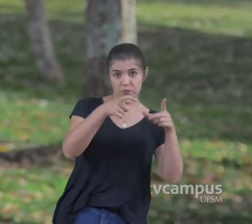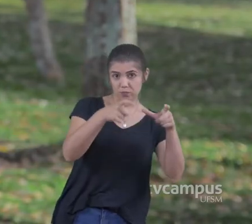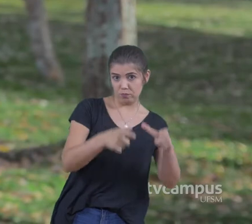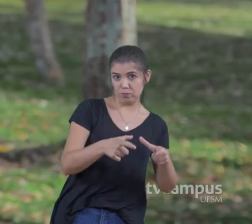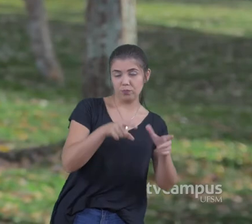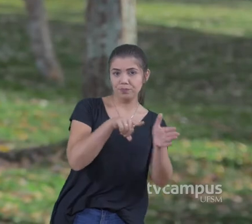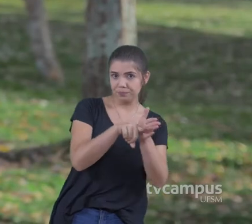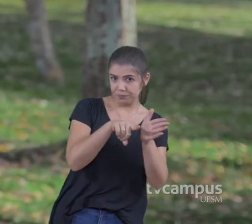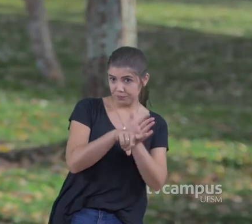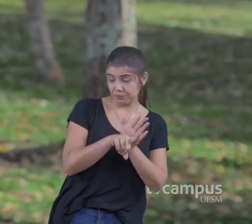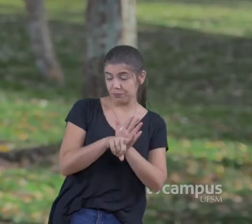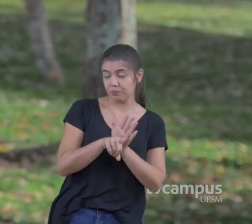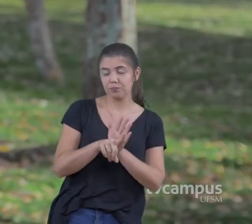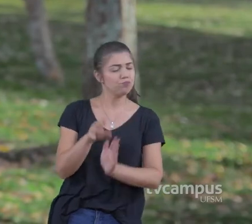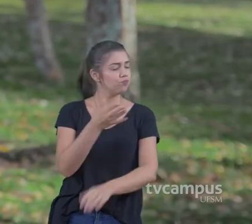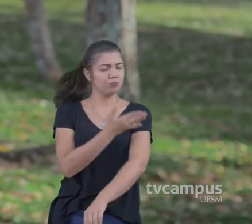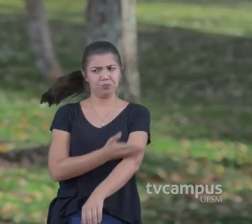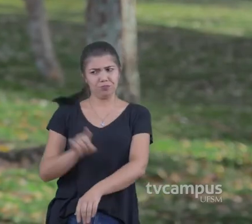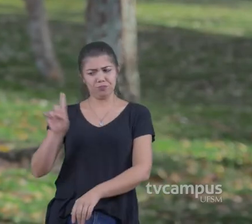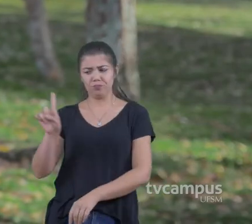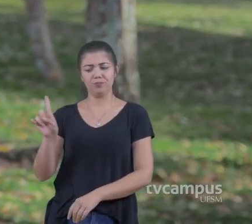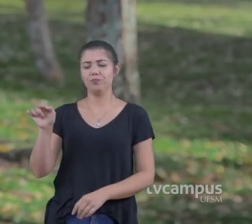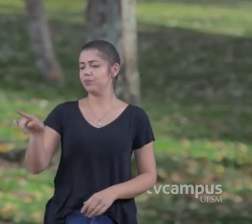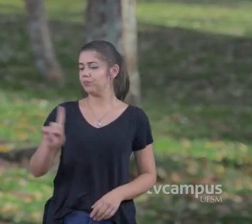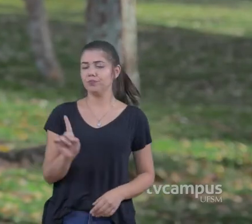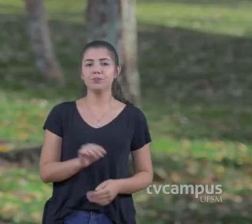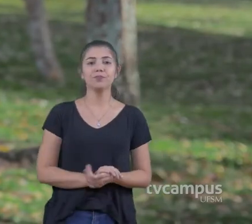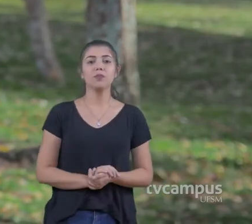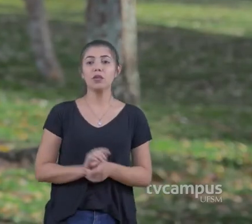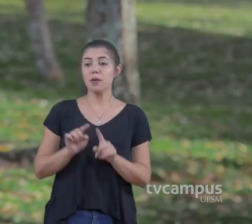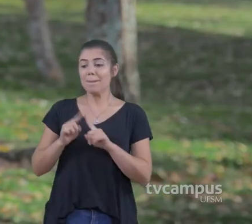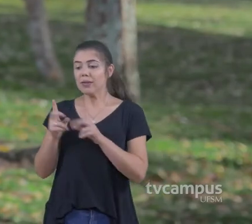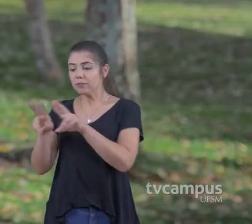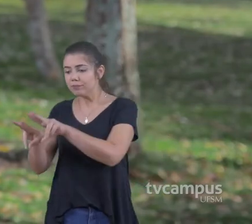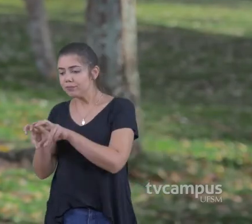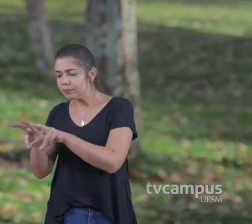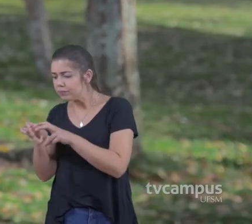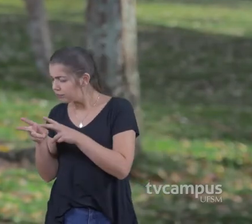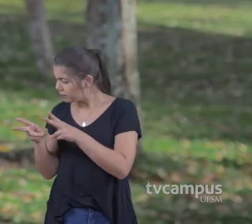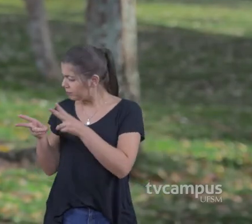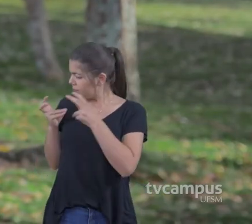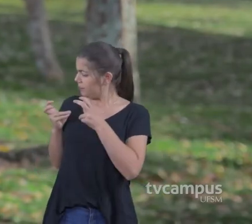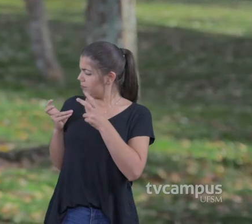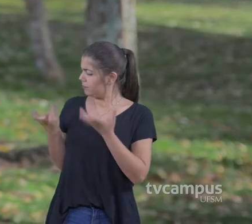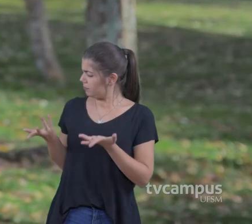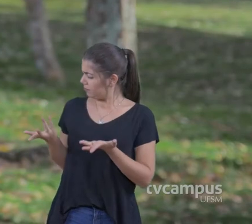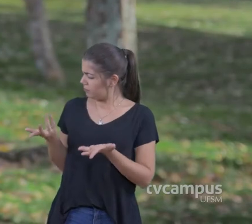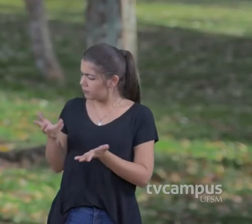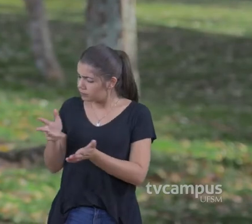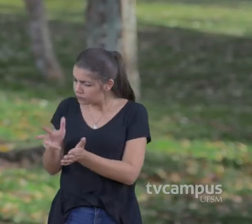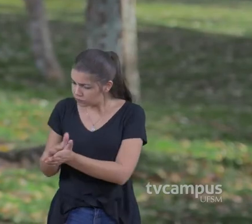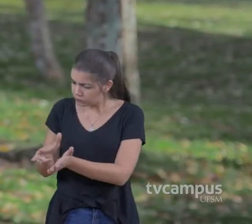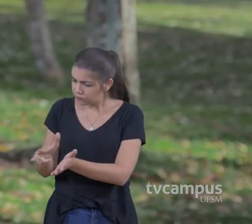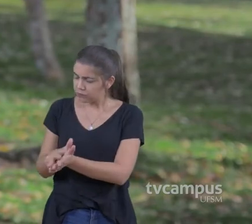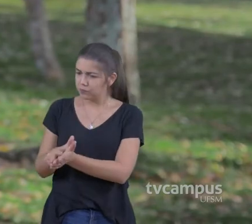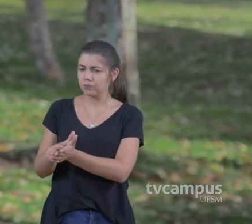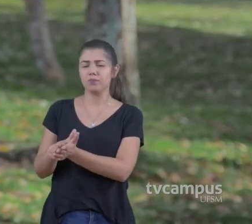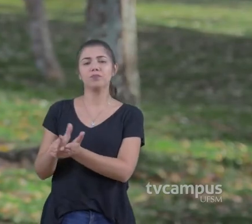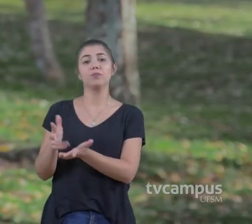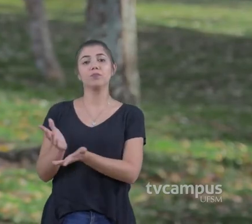ir para lá E eles tiveram a sagacidade de perceber Que aquilo deveria ser um fóssil E graças